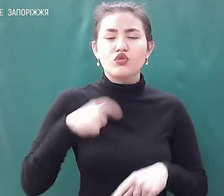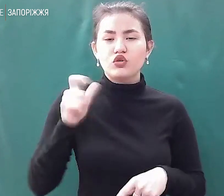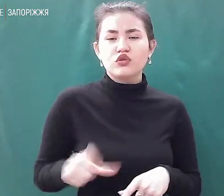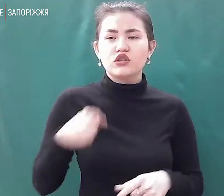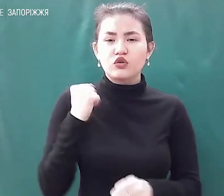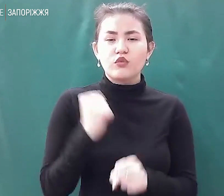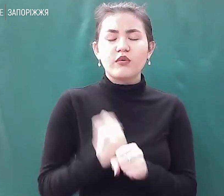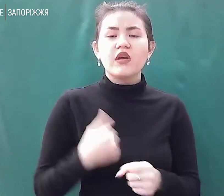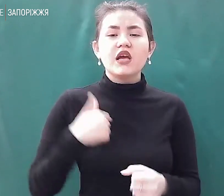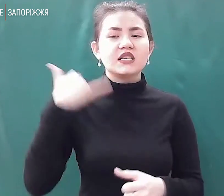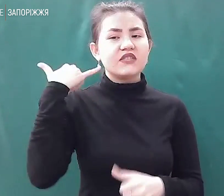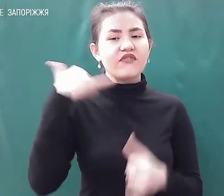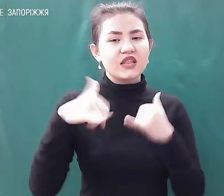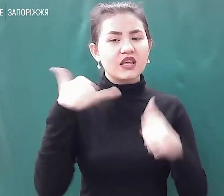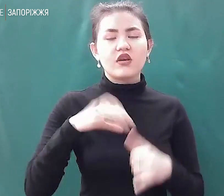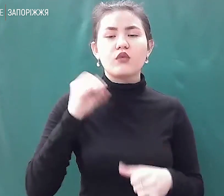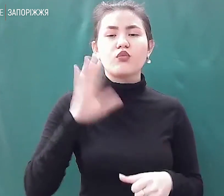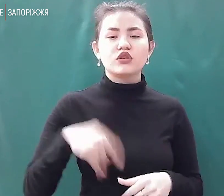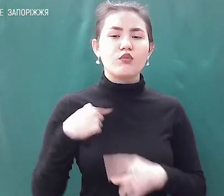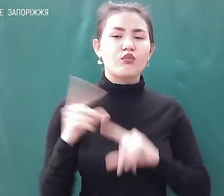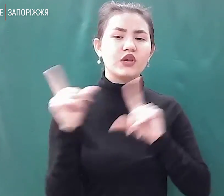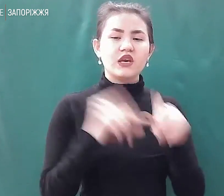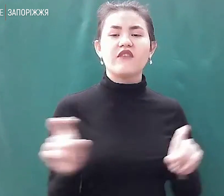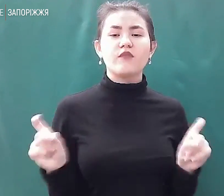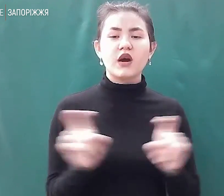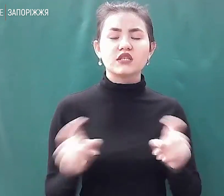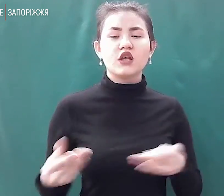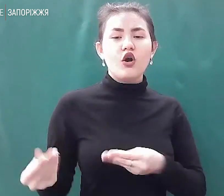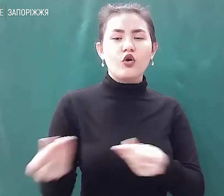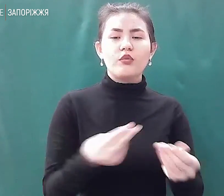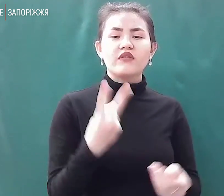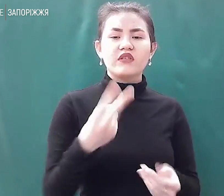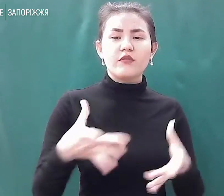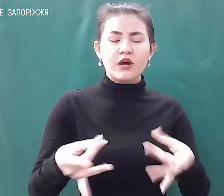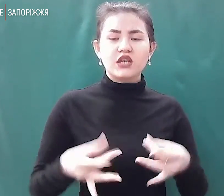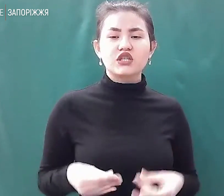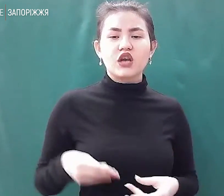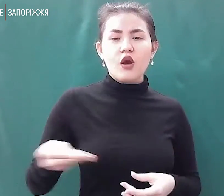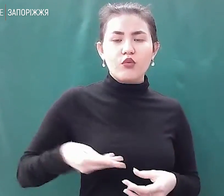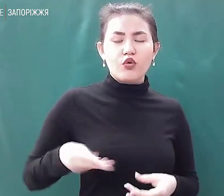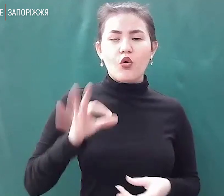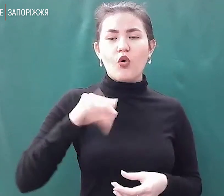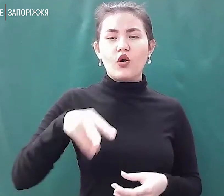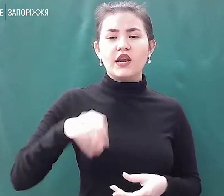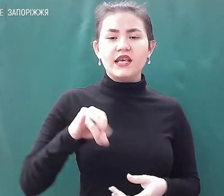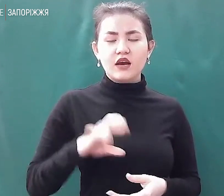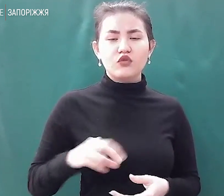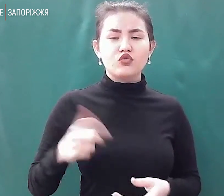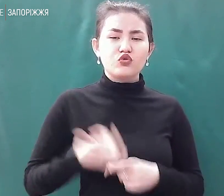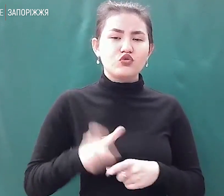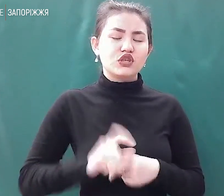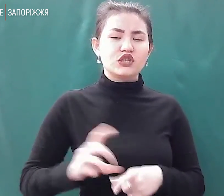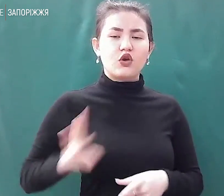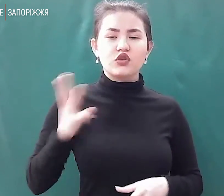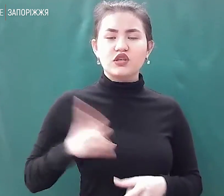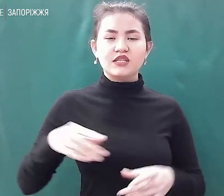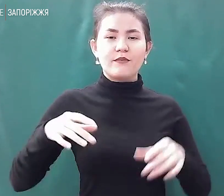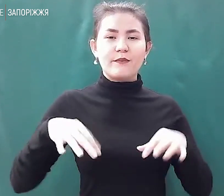дзвінків, і потім поїхав до магазину. Купив дві пачки борошна, олії, бо дуже захотілися млинців. Упродовж першого дня війни я